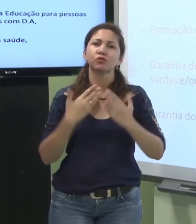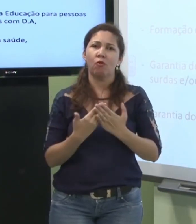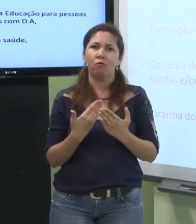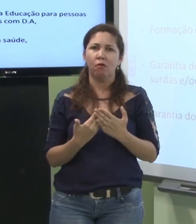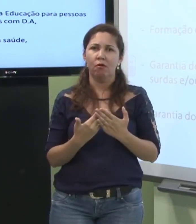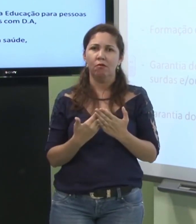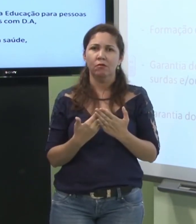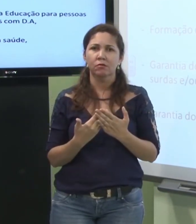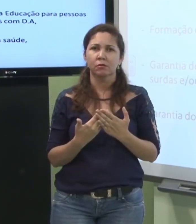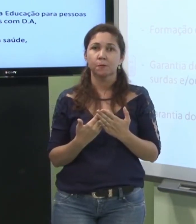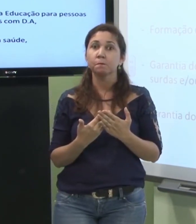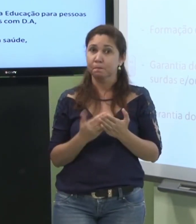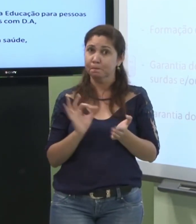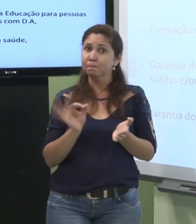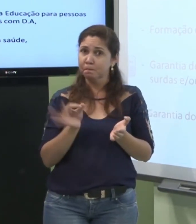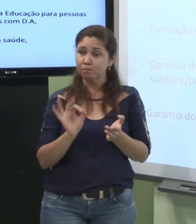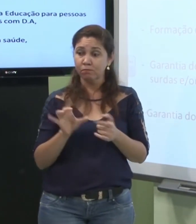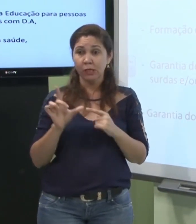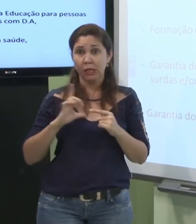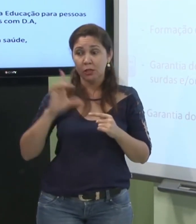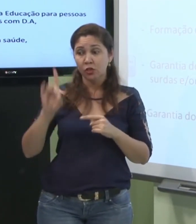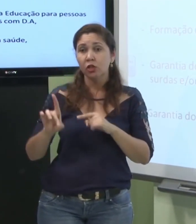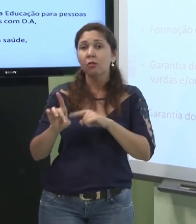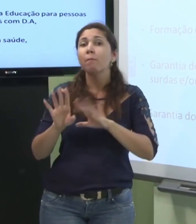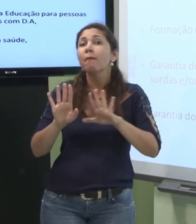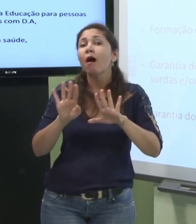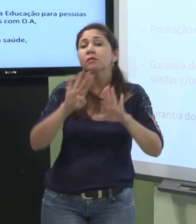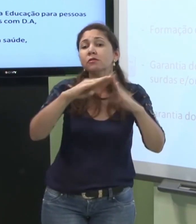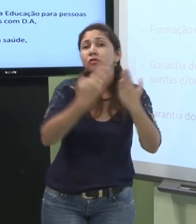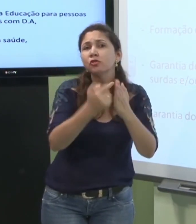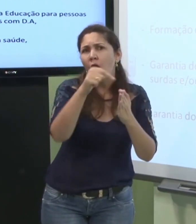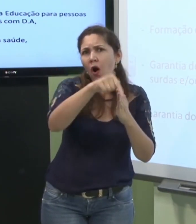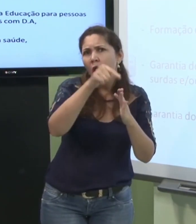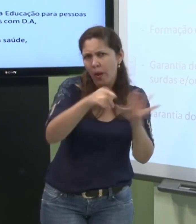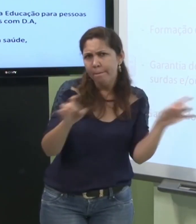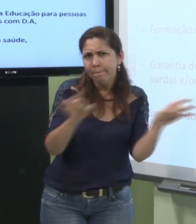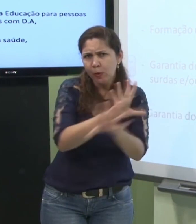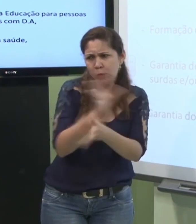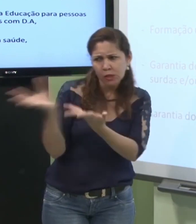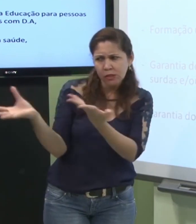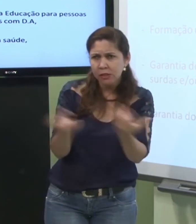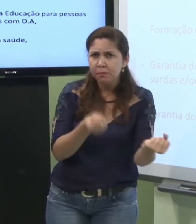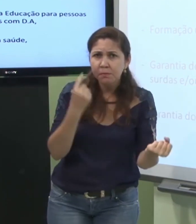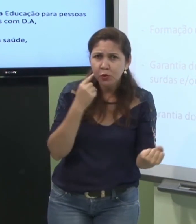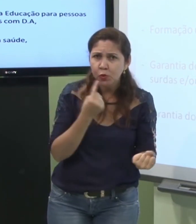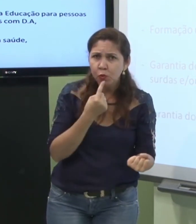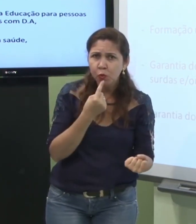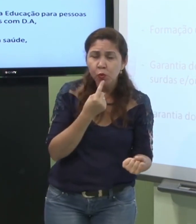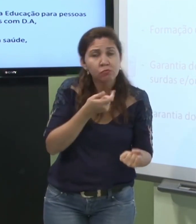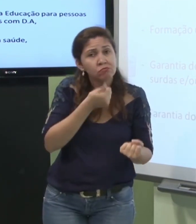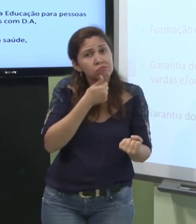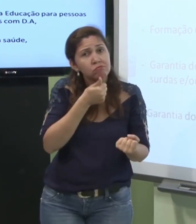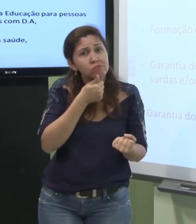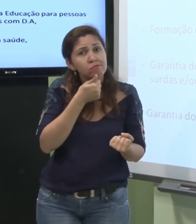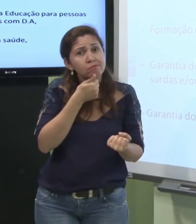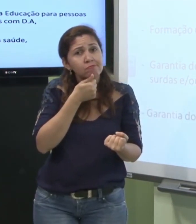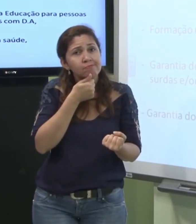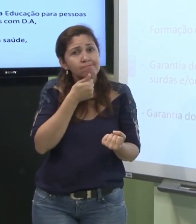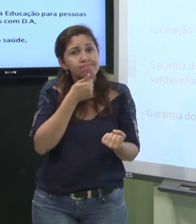tem tem o direito de ir à escola mas a escola ela precisa só receber o surdo não